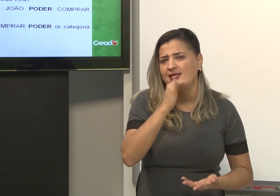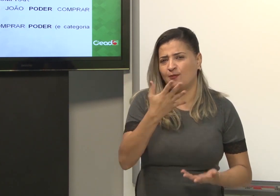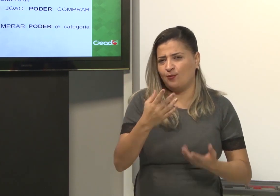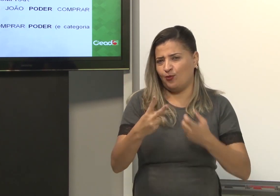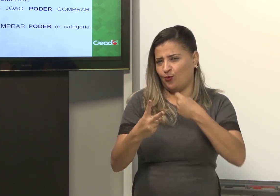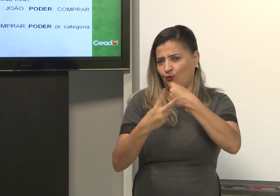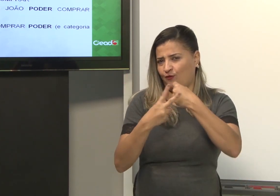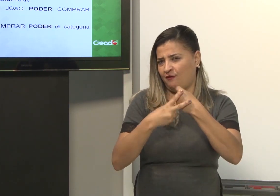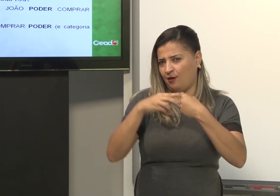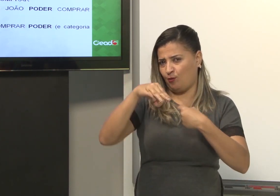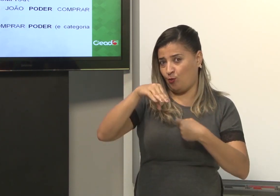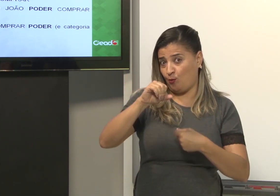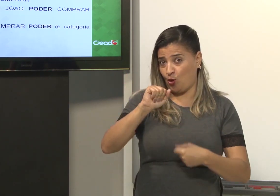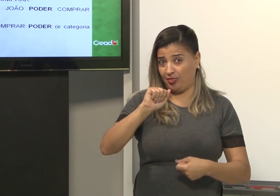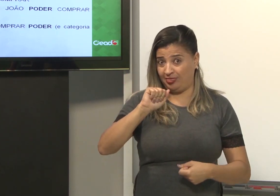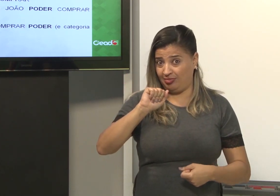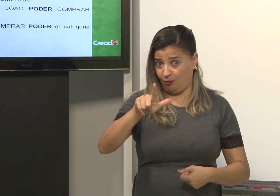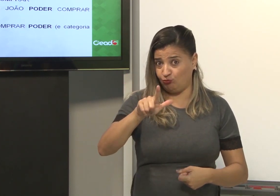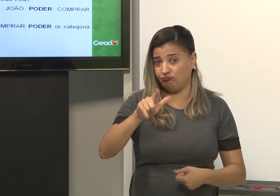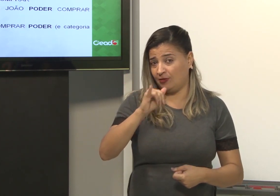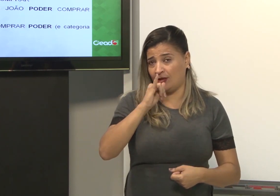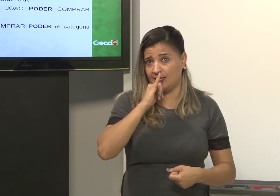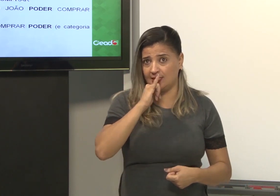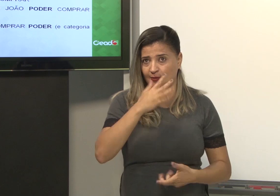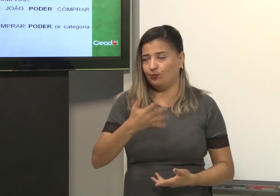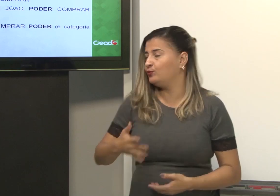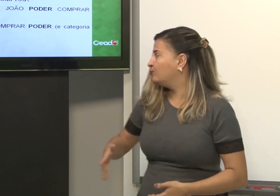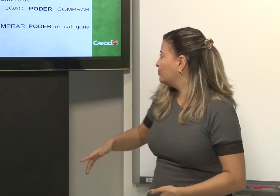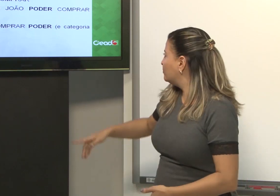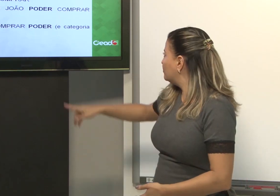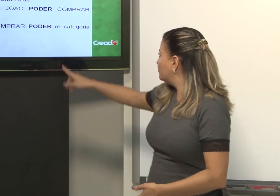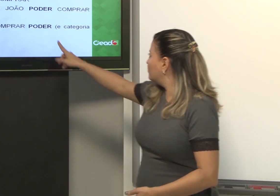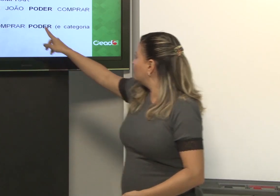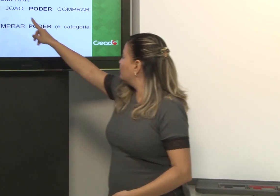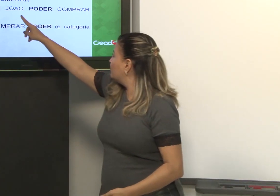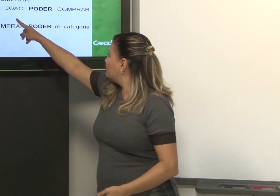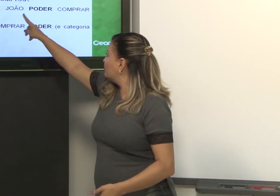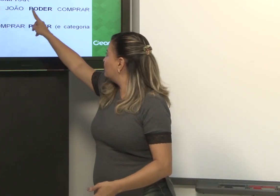exemplo, um verbo modal. Olha esse exemplo aqui.